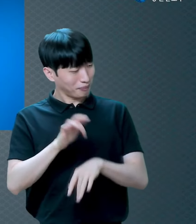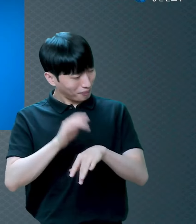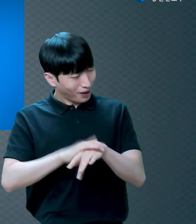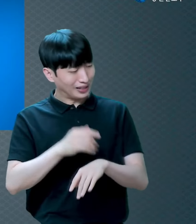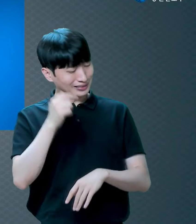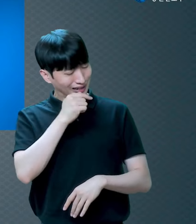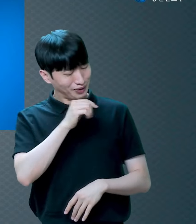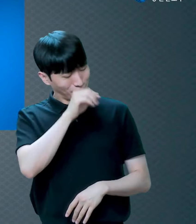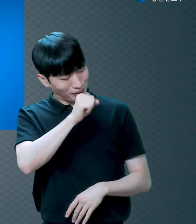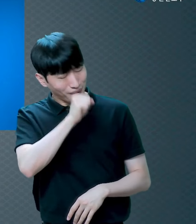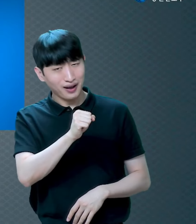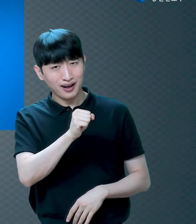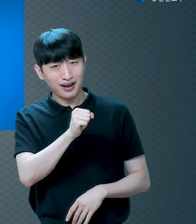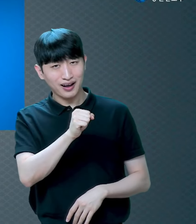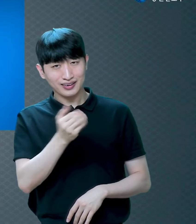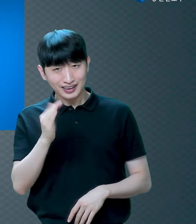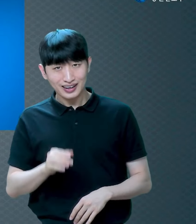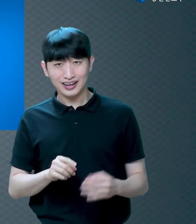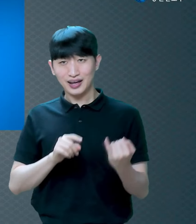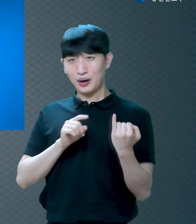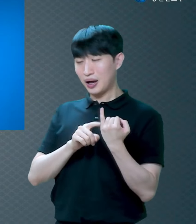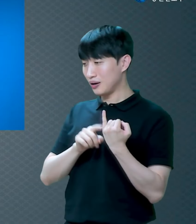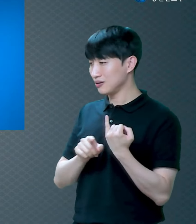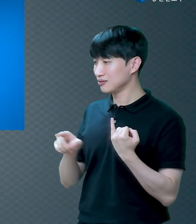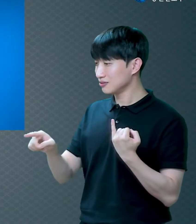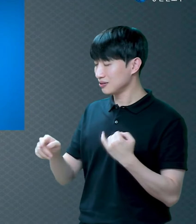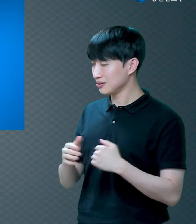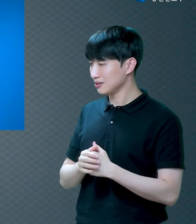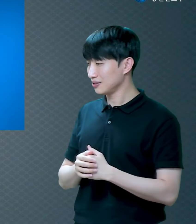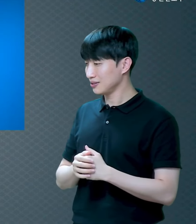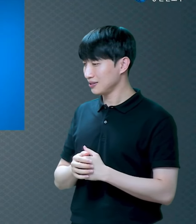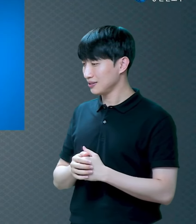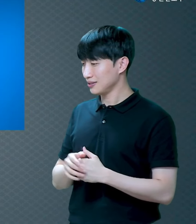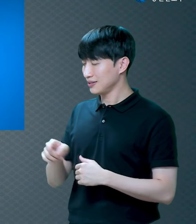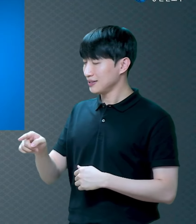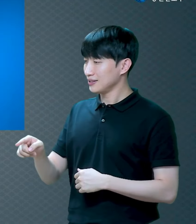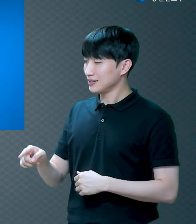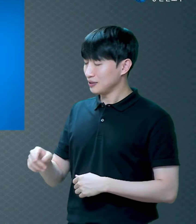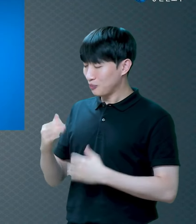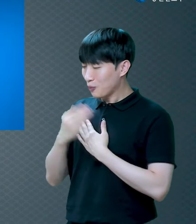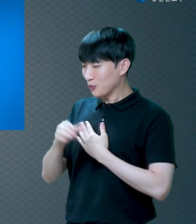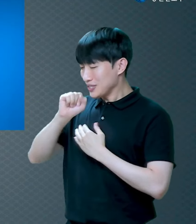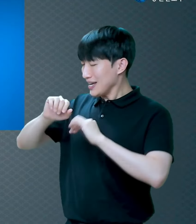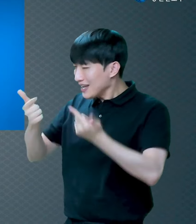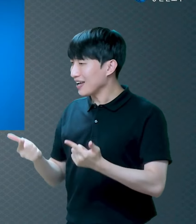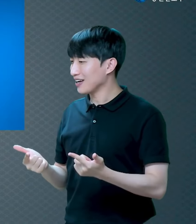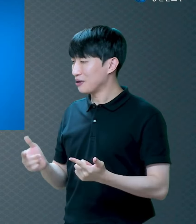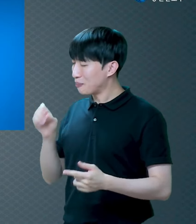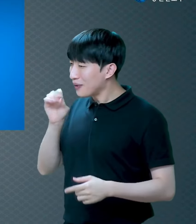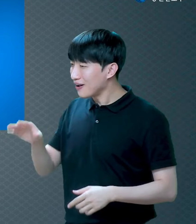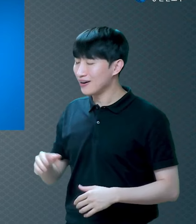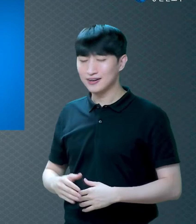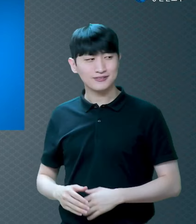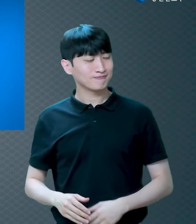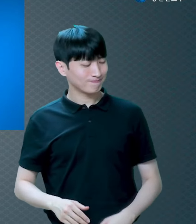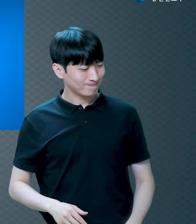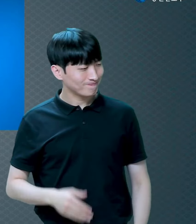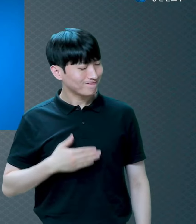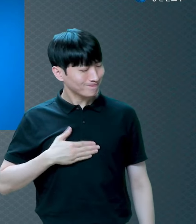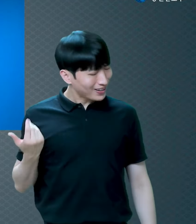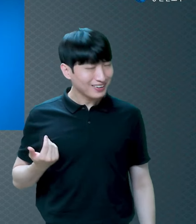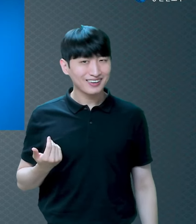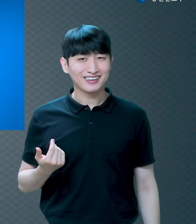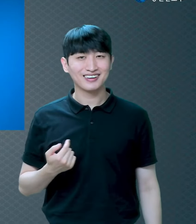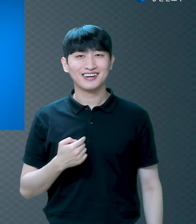안 좋다고요 그런데 그 요에서 빈정이 탁 상했어요 마음이 탁